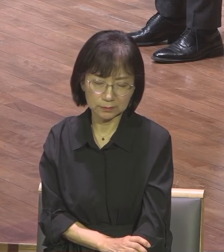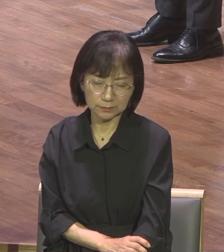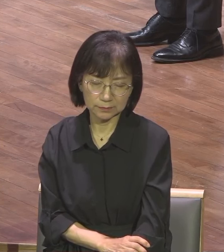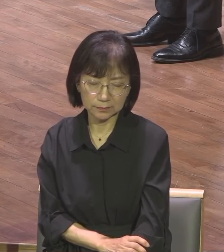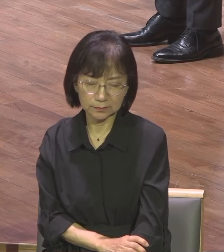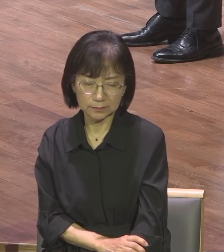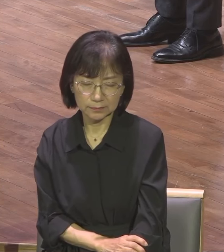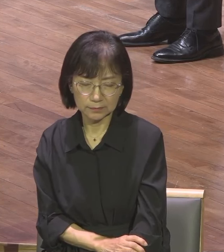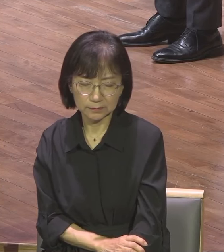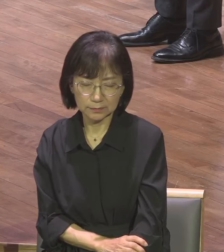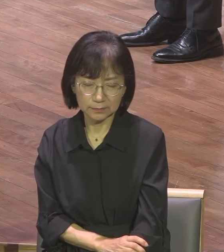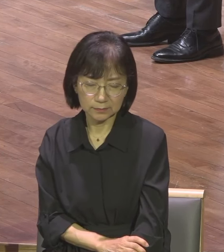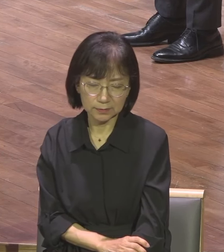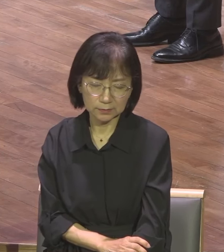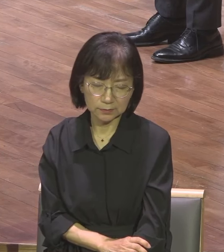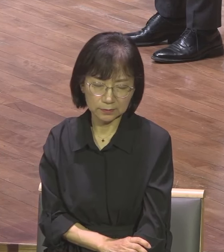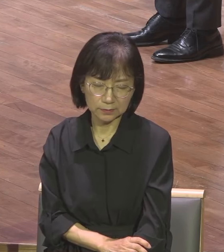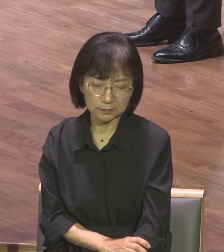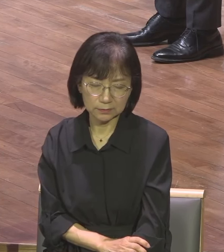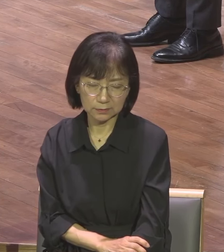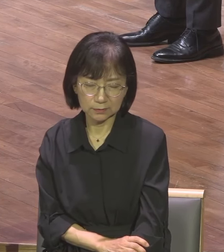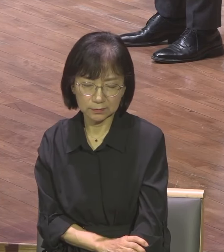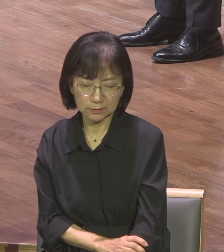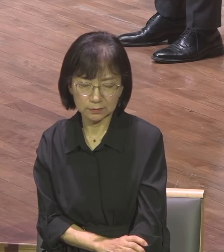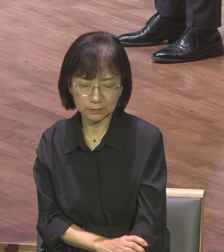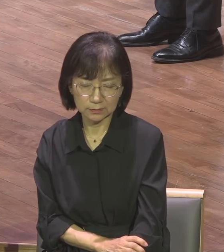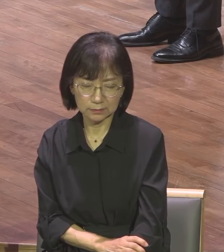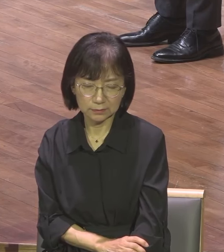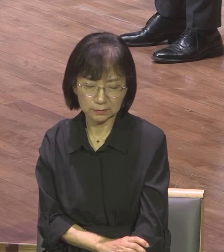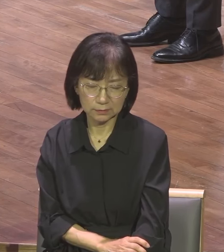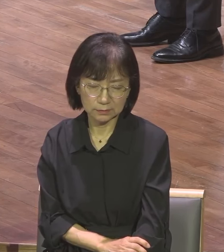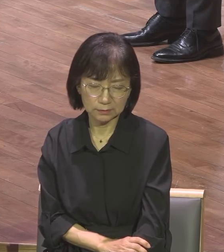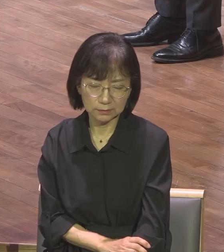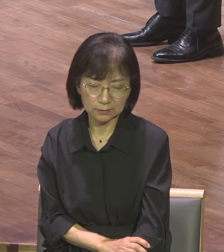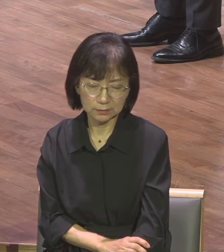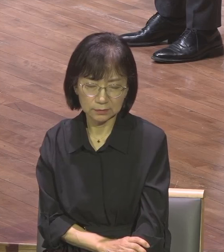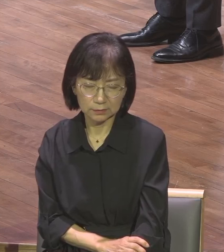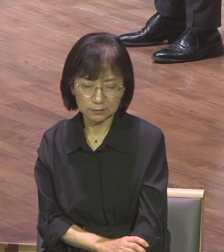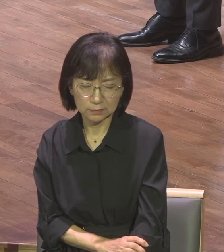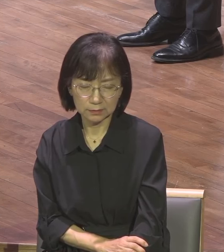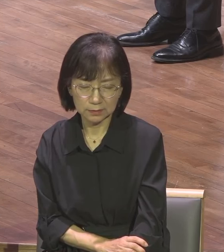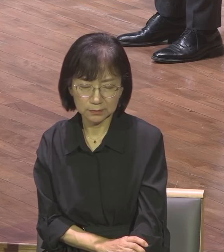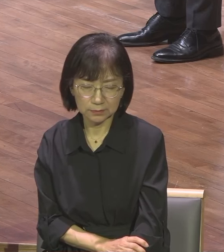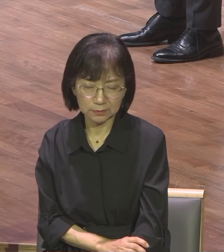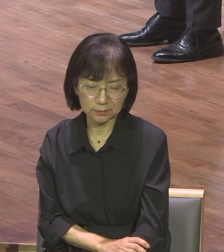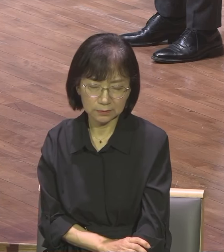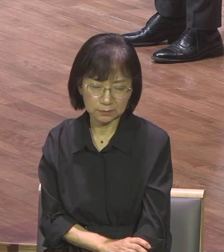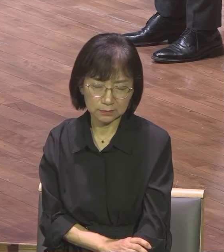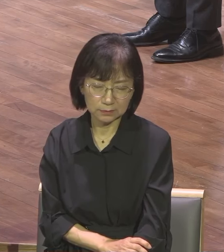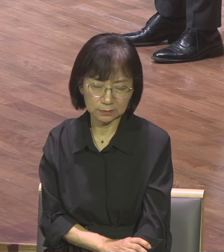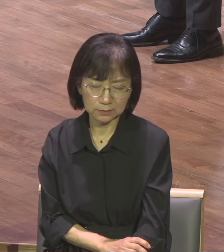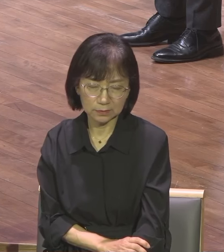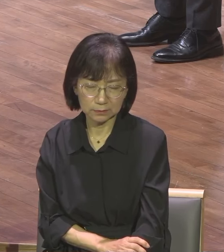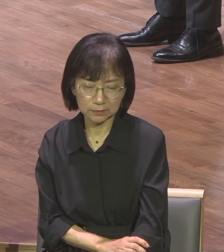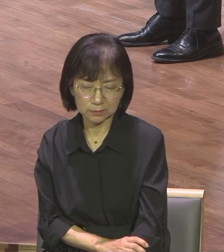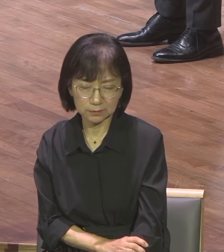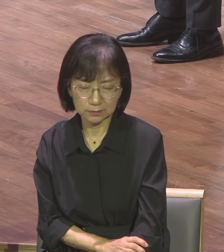우리에게도 이 은혜가 임하기를 원하오니 하나님 축복해 주시옵소서 하나님을 찬양하며 이제는 신령한 축복을